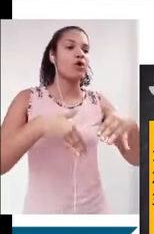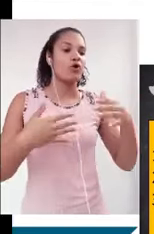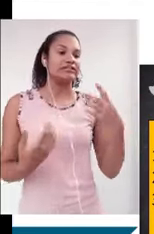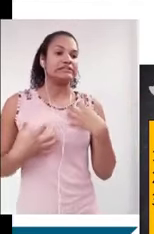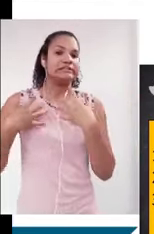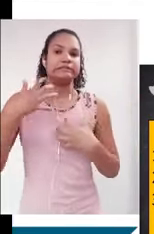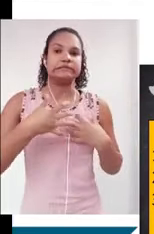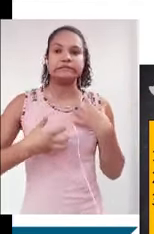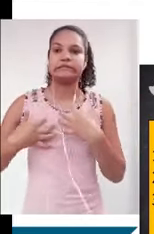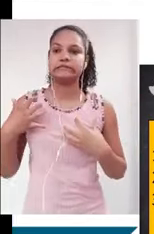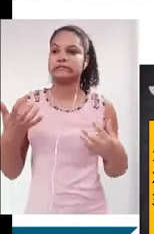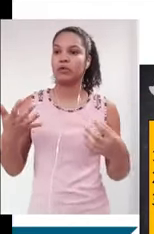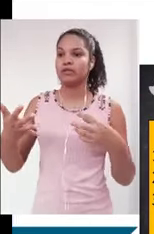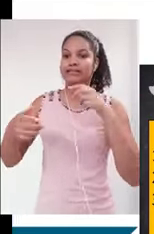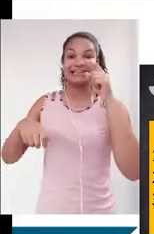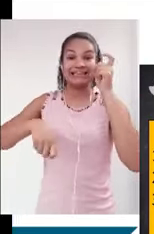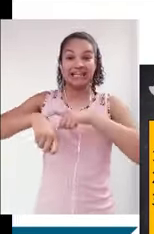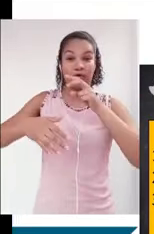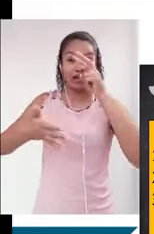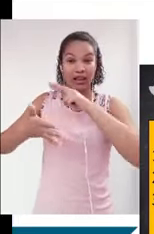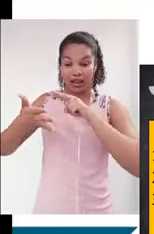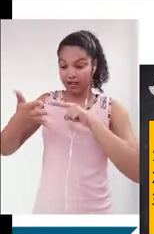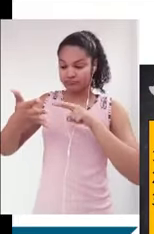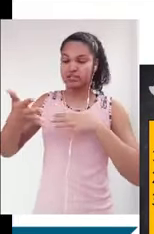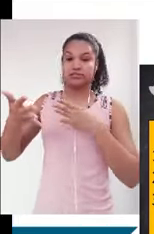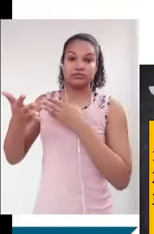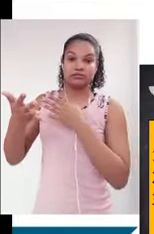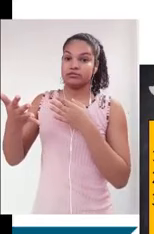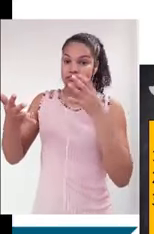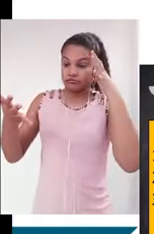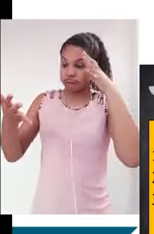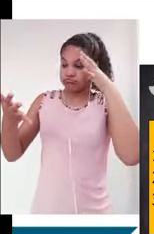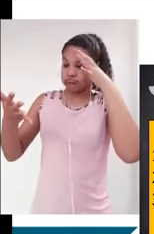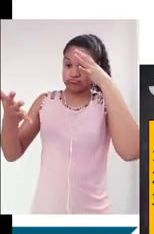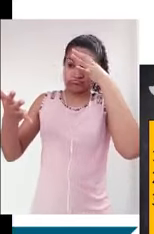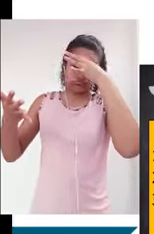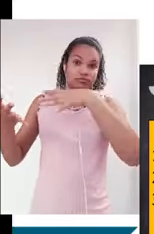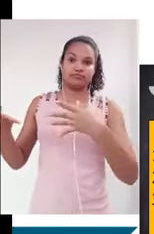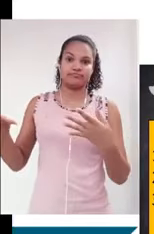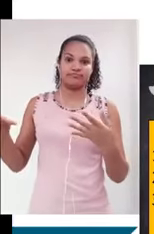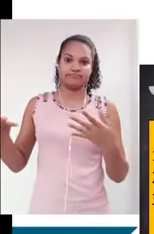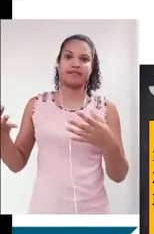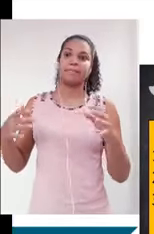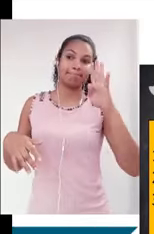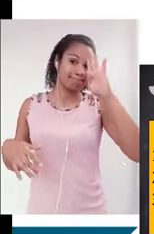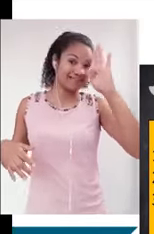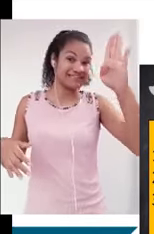acabam deixando de prestar atenção em algum ponto específico. Isso tanto para a redação quanto para outras questões também. Mas, em específico, redação,